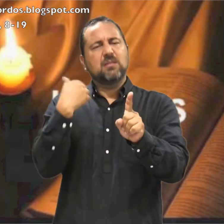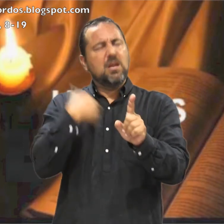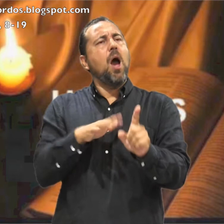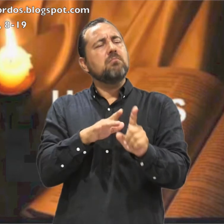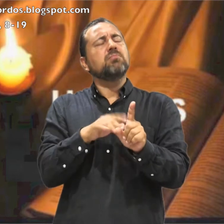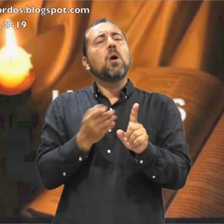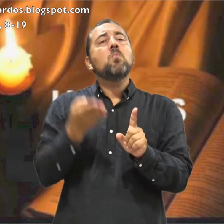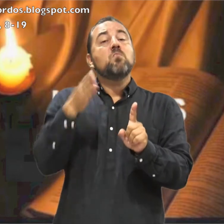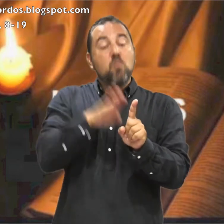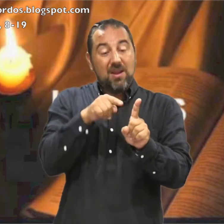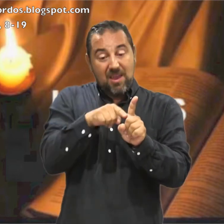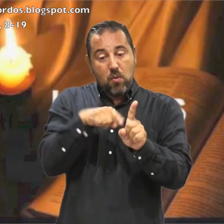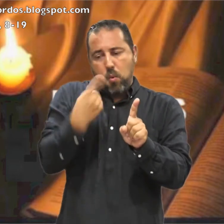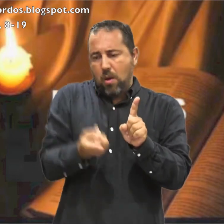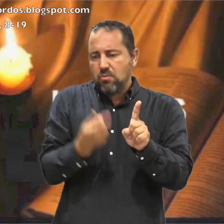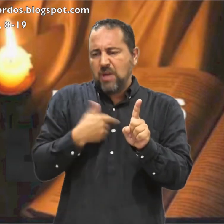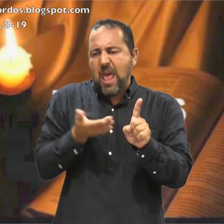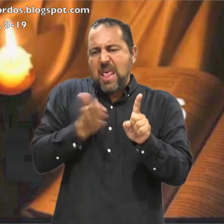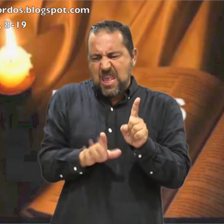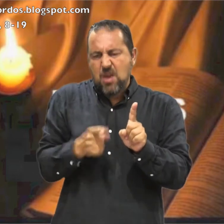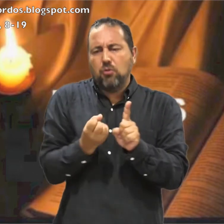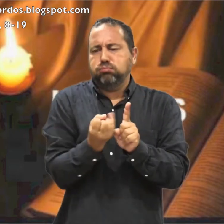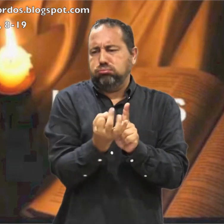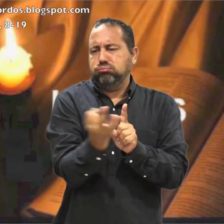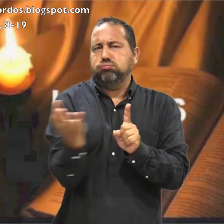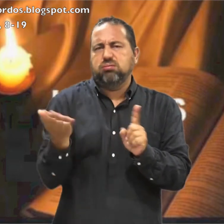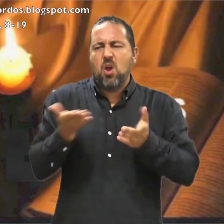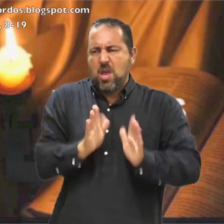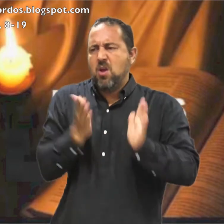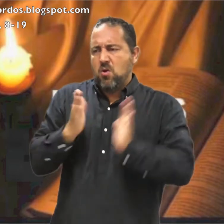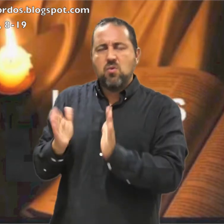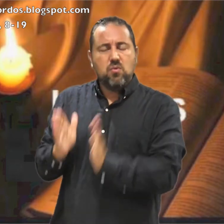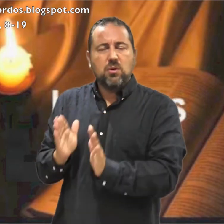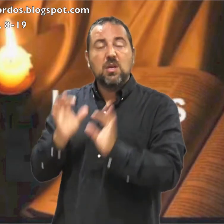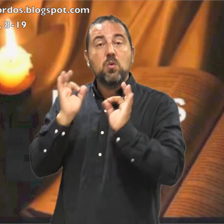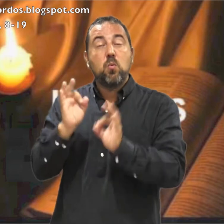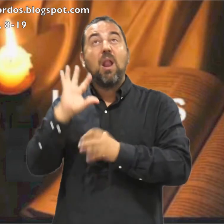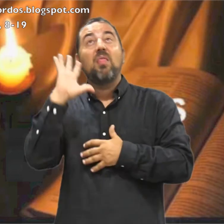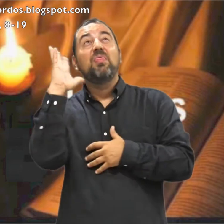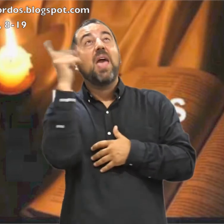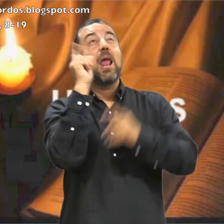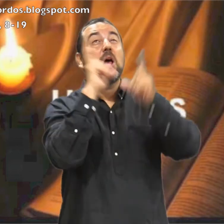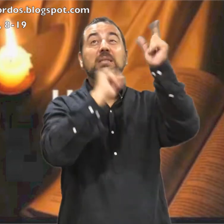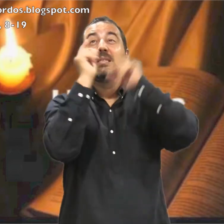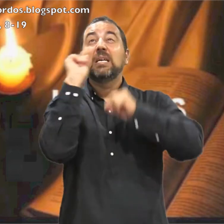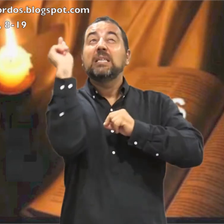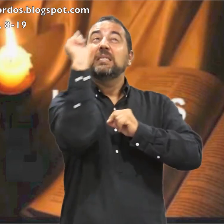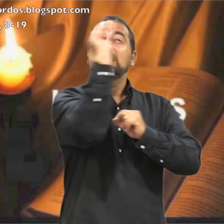muerte Nacieron hijos Numerosos Como las estrellas Del cielo Y como la arena